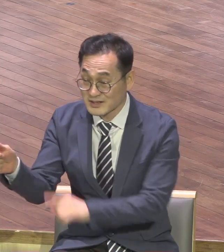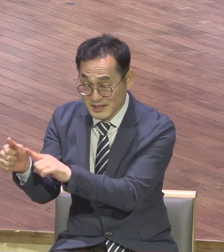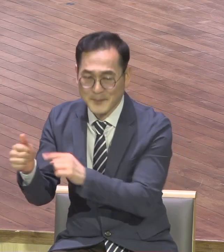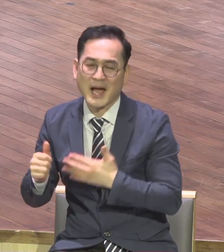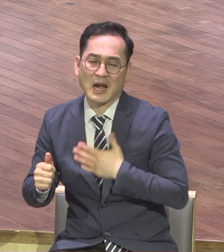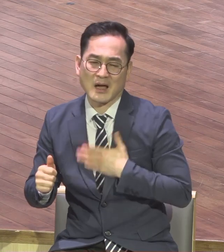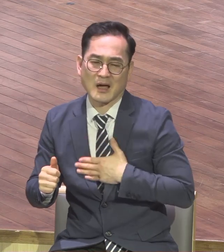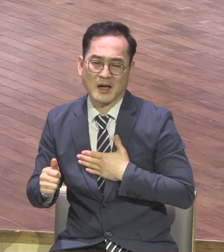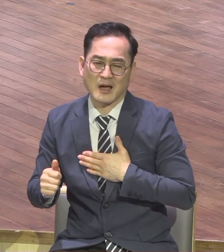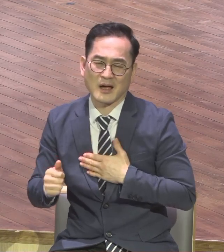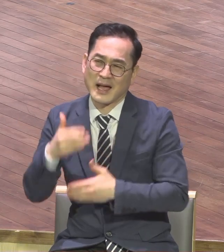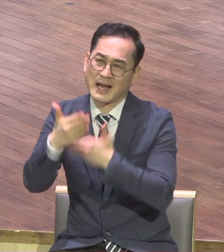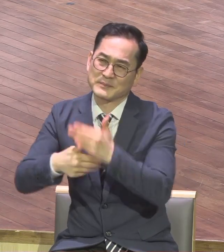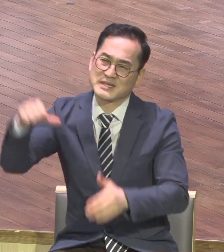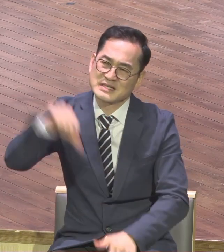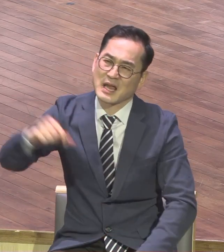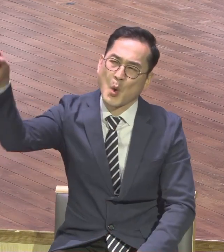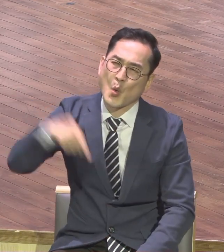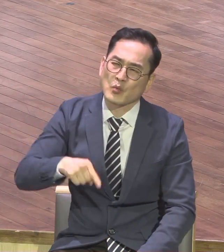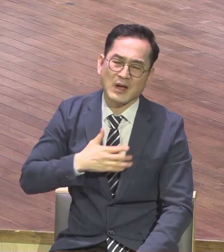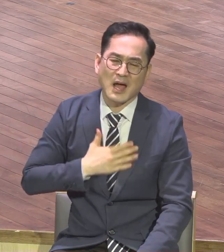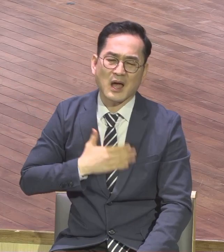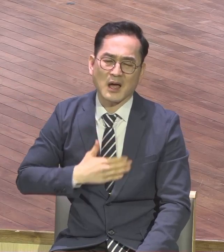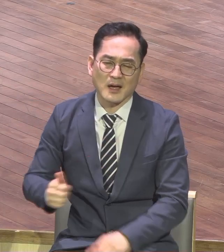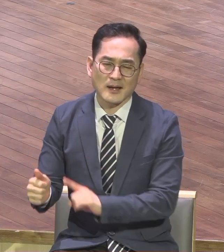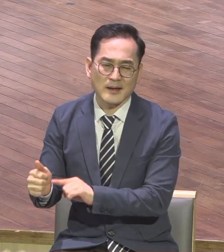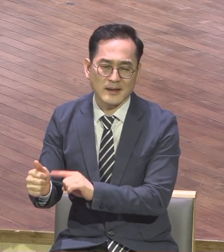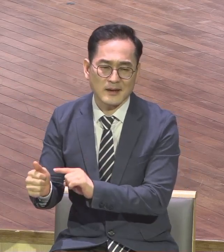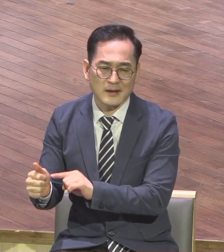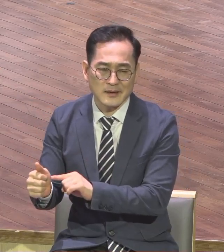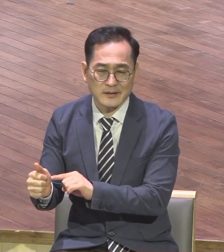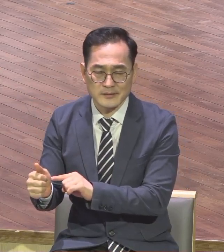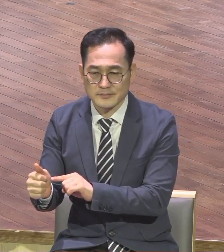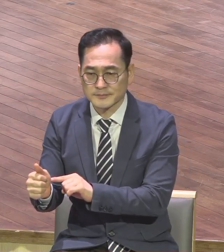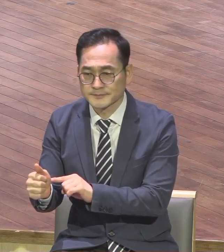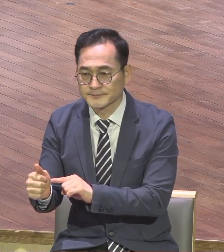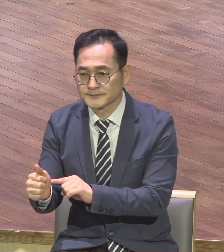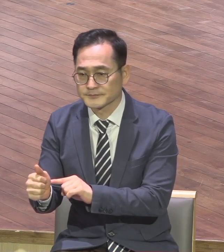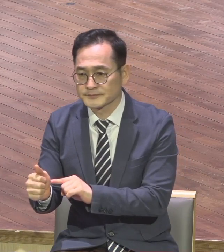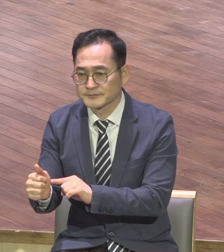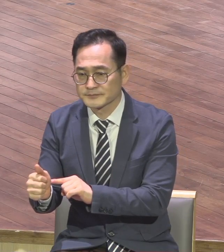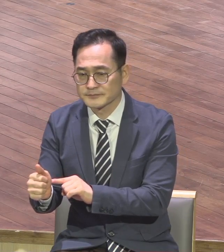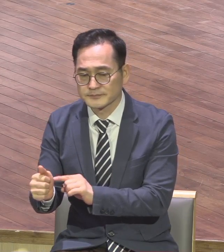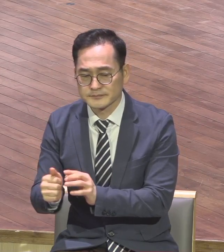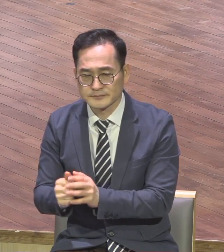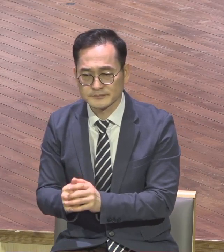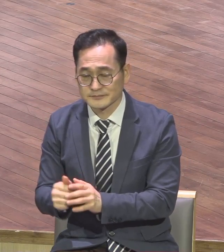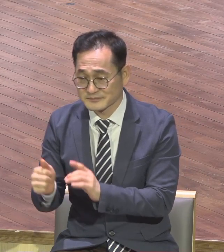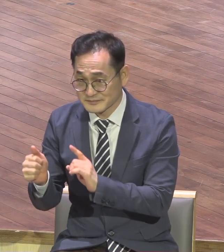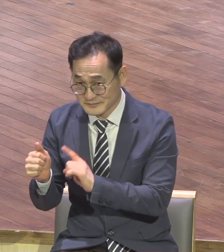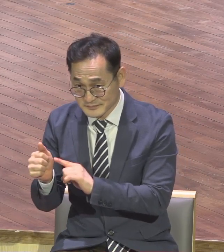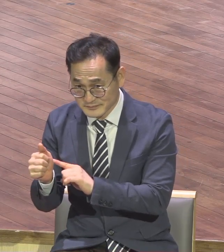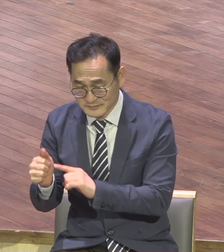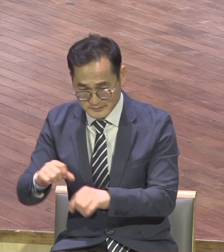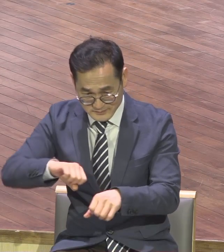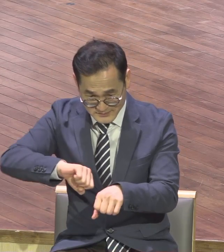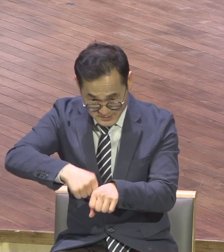징계를 피할 길이 없다는 사실을 알고 있었어요 그래서 유다 백성들에게 이왕 받을 징계 빨리